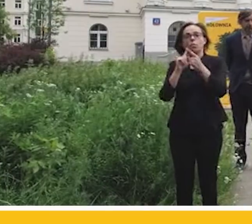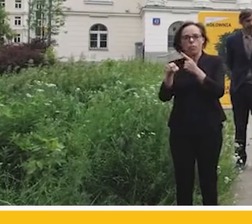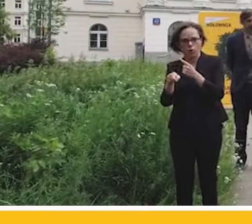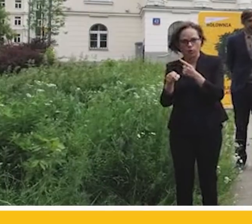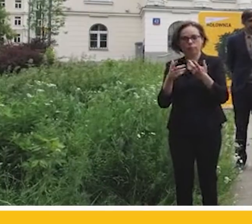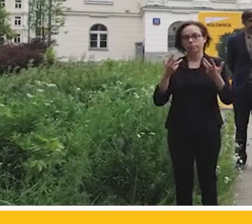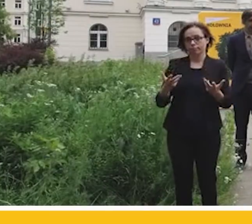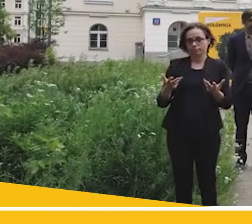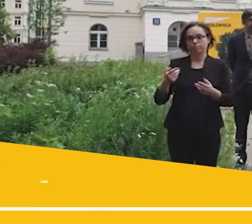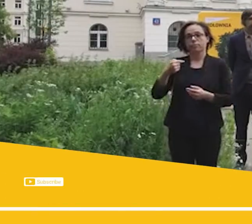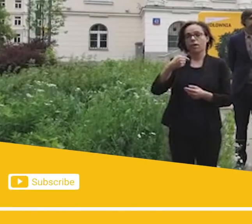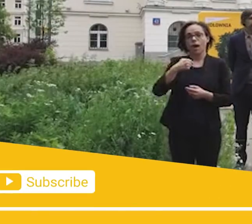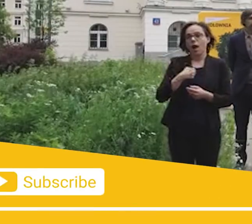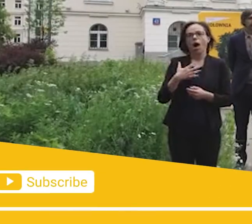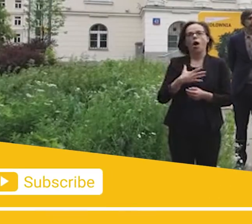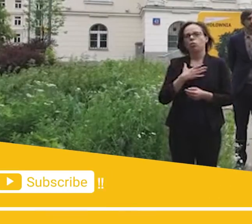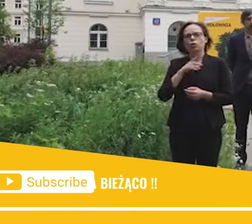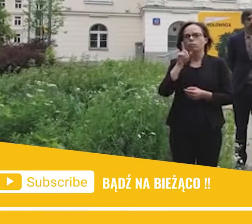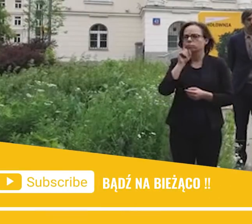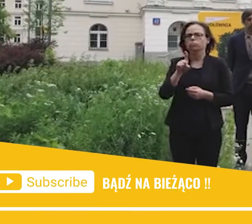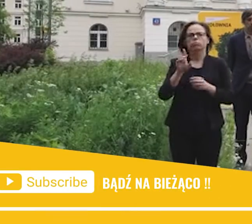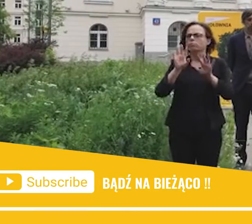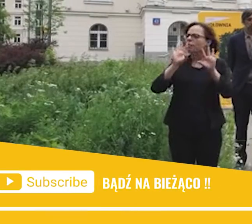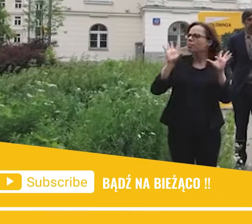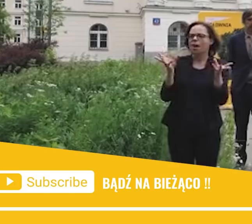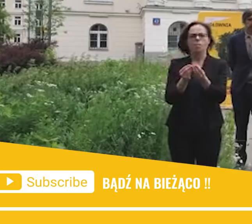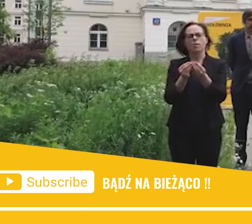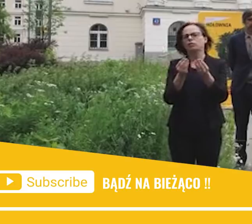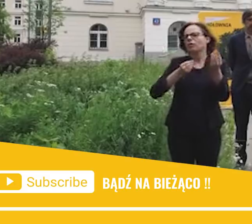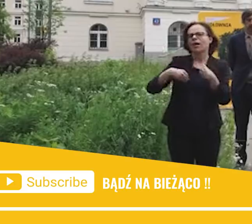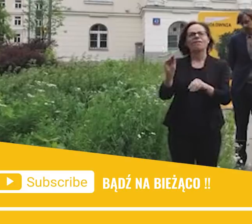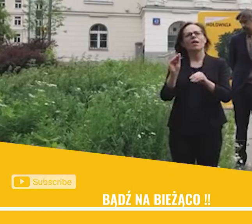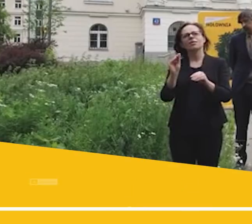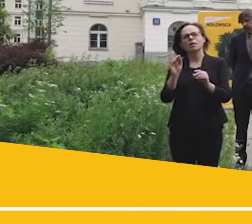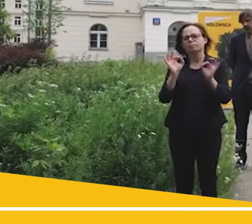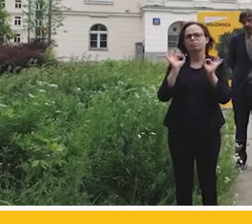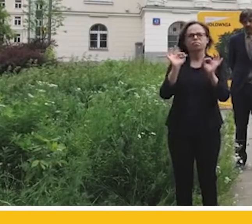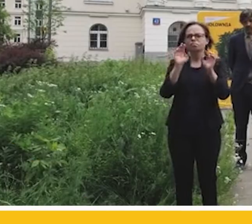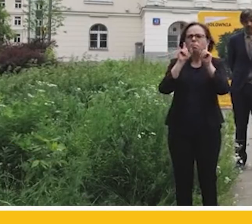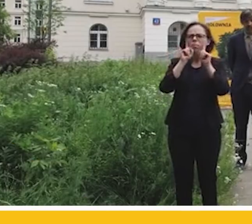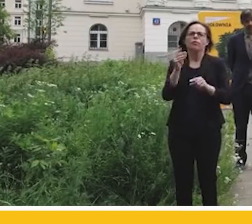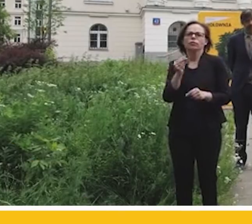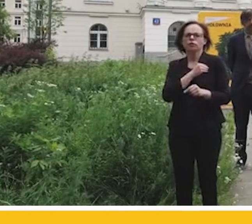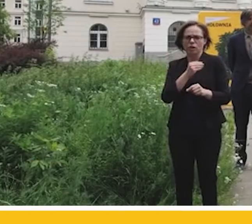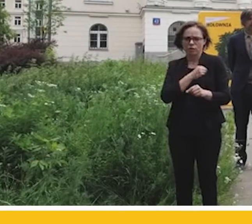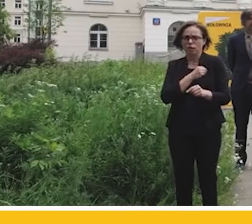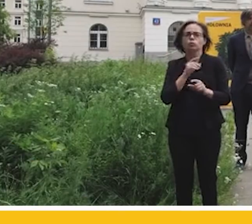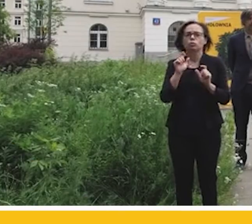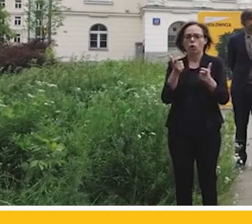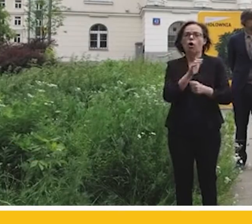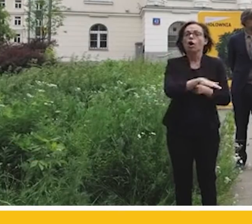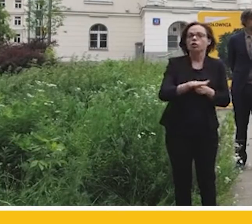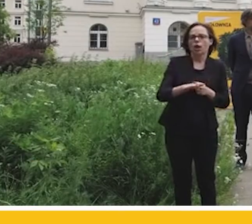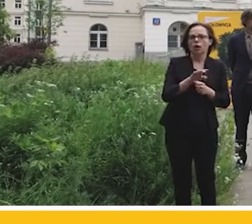nie ma nic piękniejszego i nic bardziej prawdziwego niż reakcje dzieci na świat, w którym przyszło im